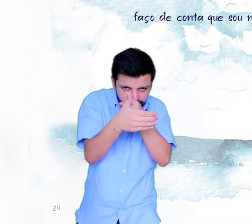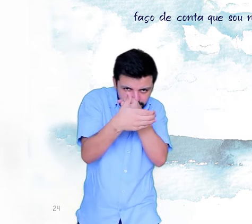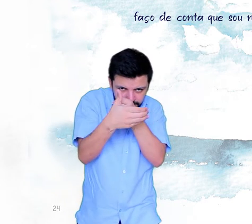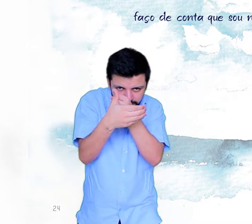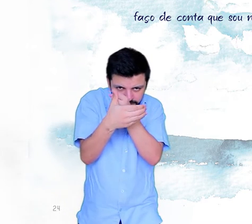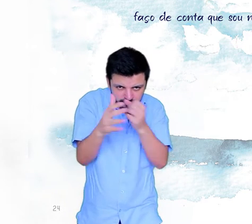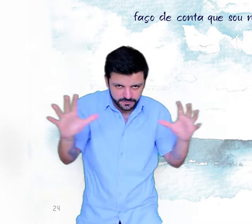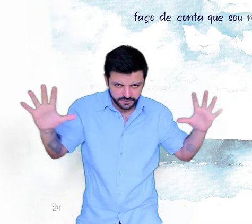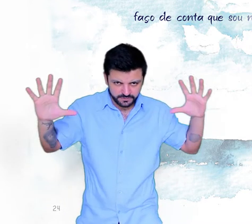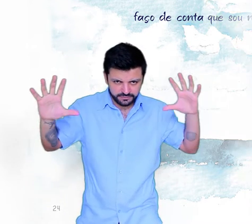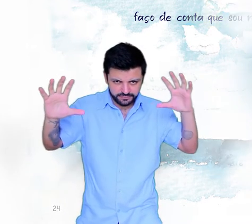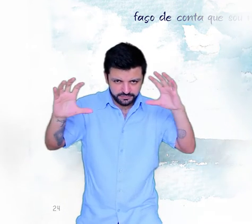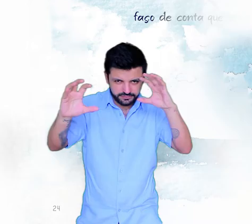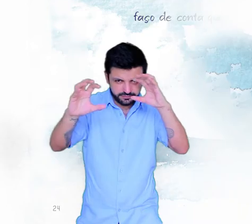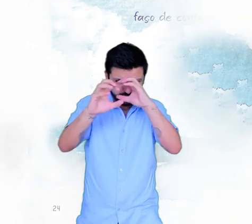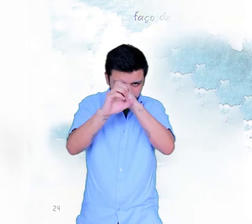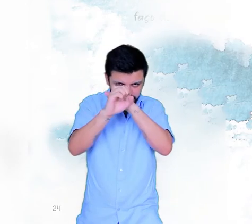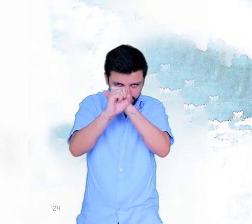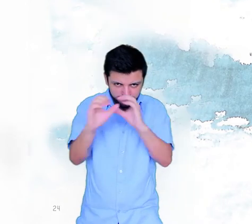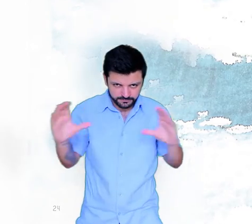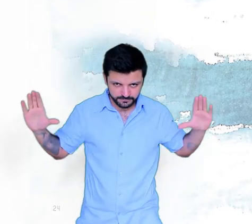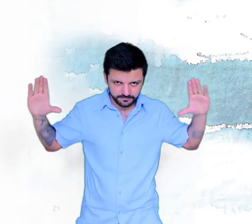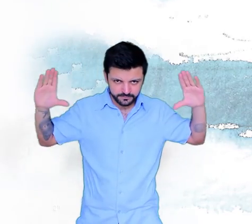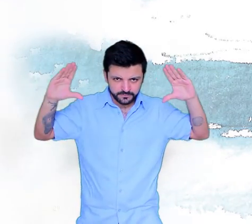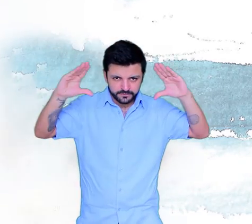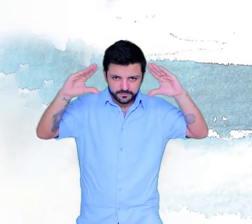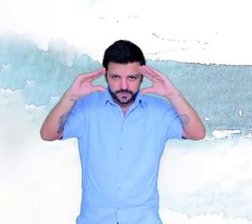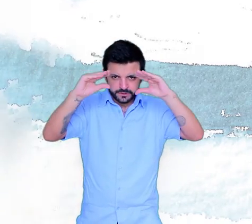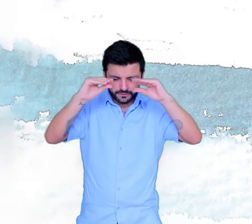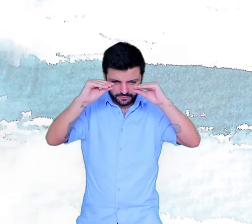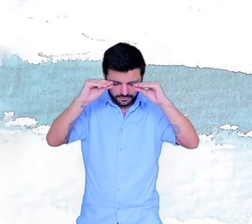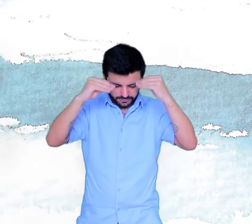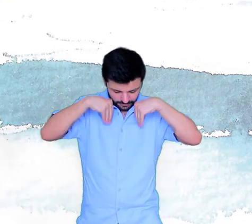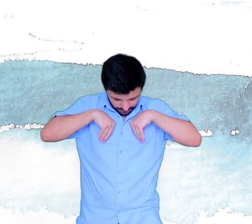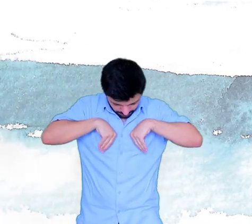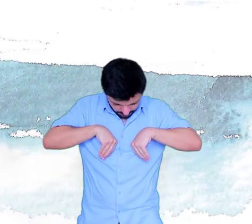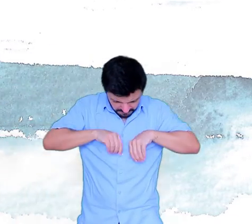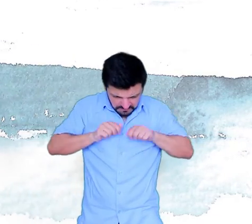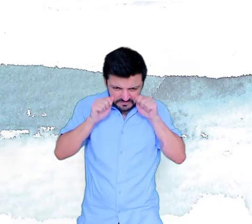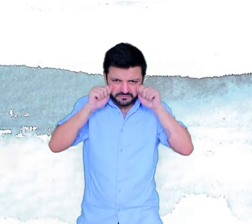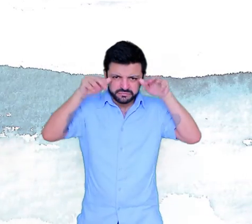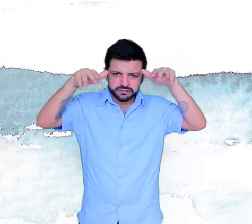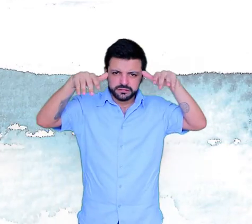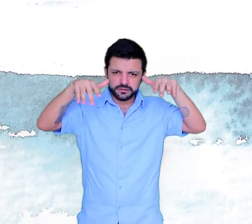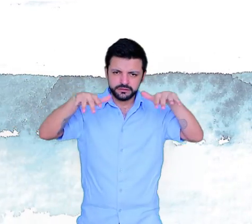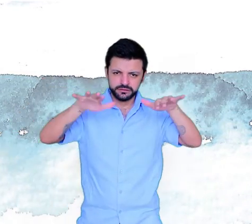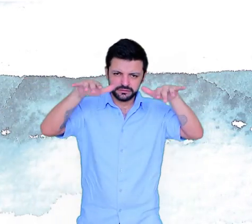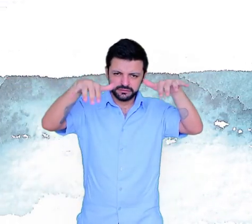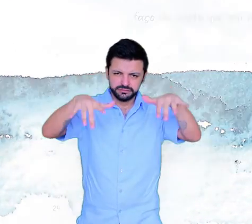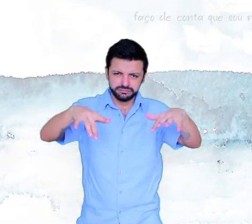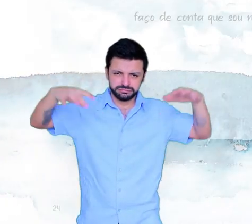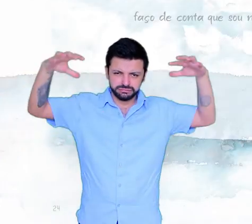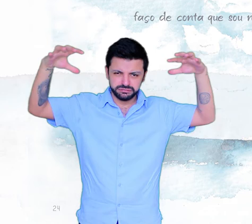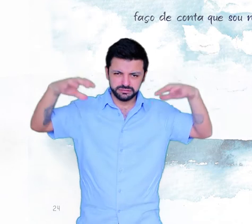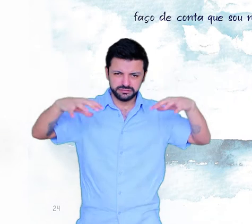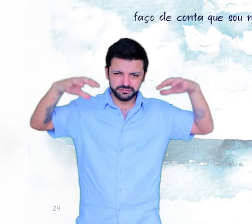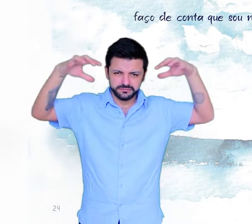Faço de conta que sou noite Mas logo chove Lágrimas beijam o meu